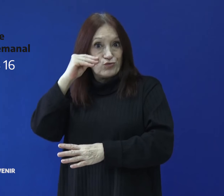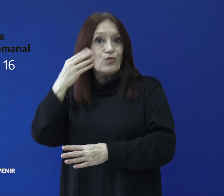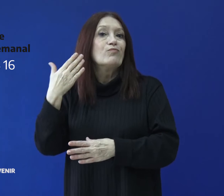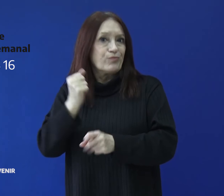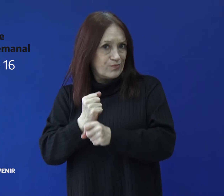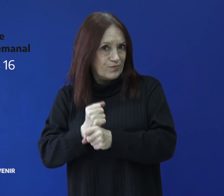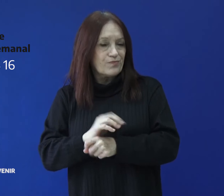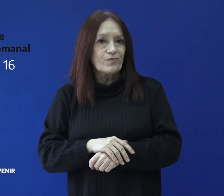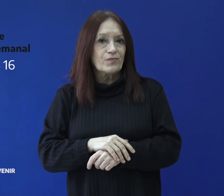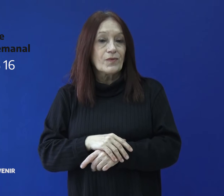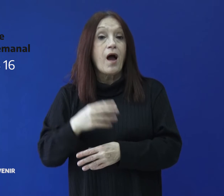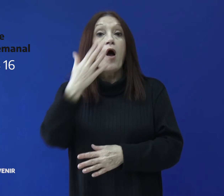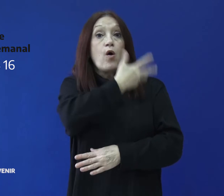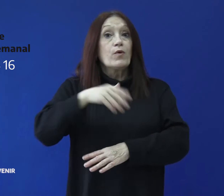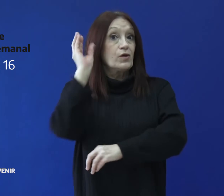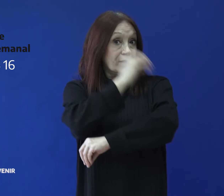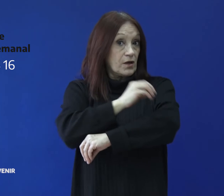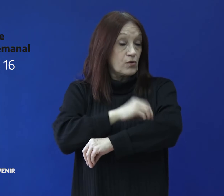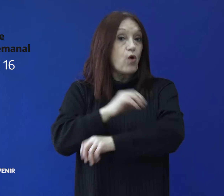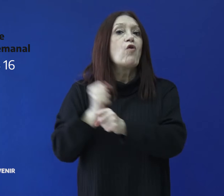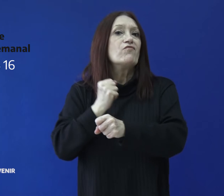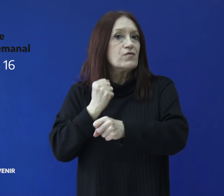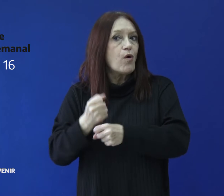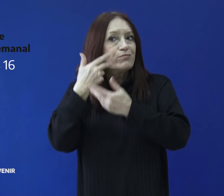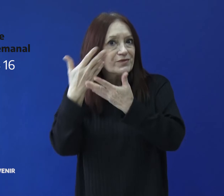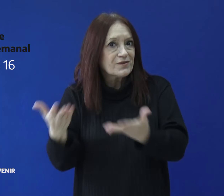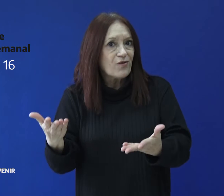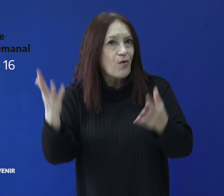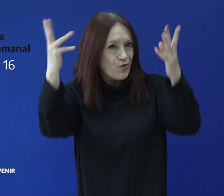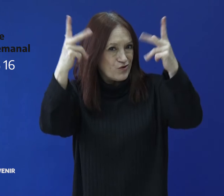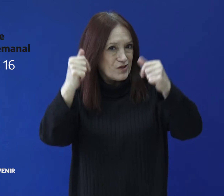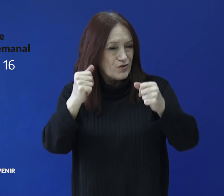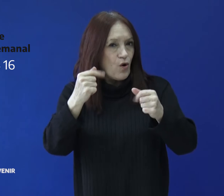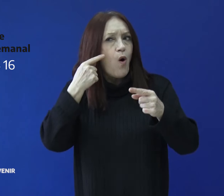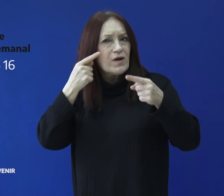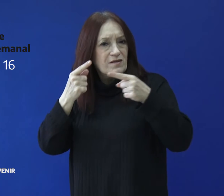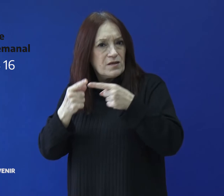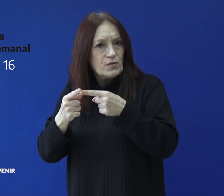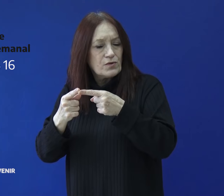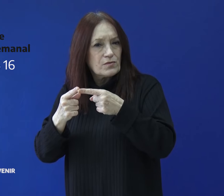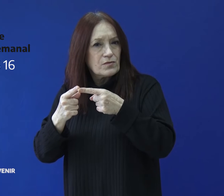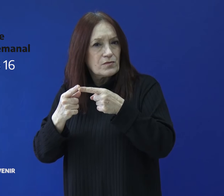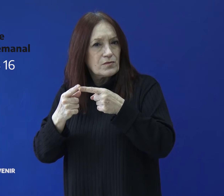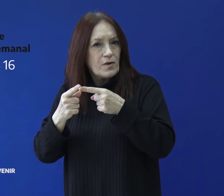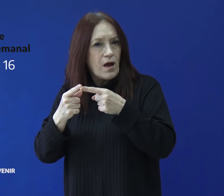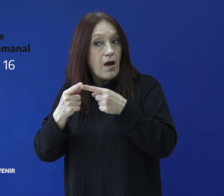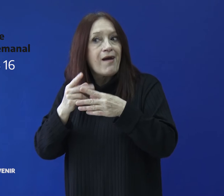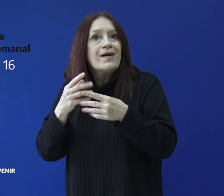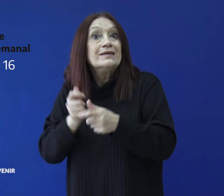El Gobierno de Santa Cruz concretó la presentación de este plan que tiene como propósito prevenir y